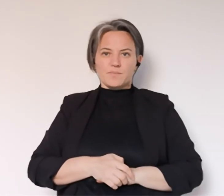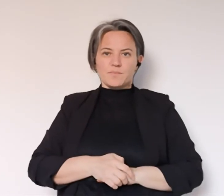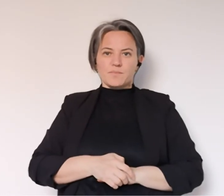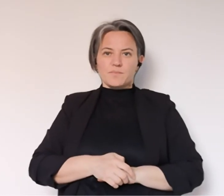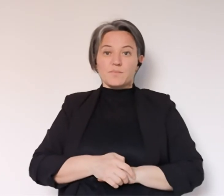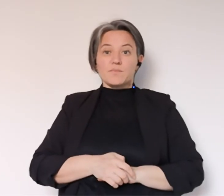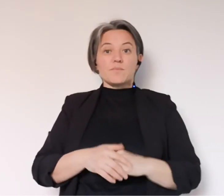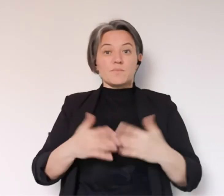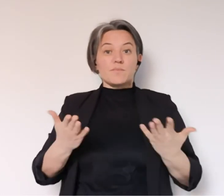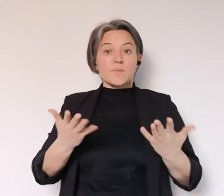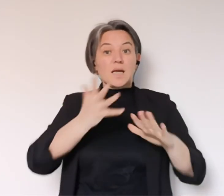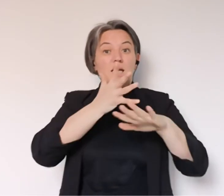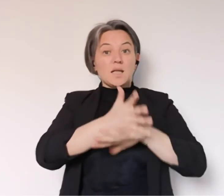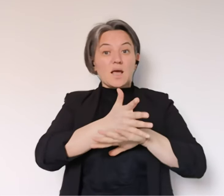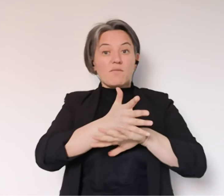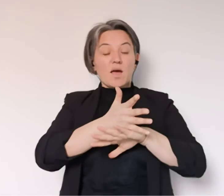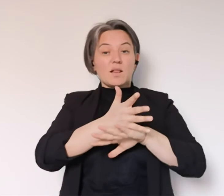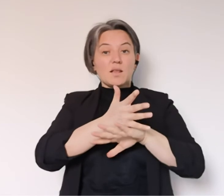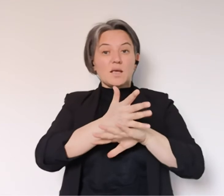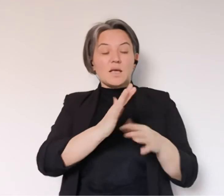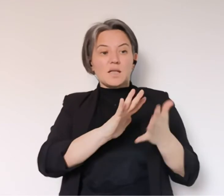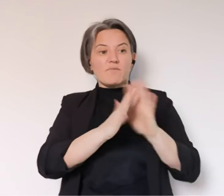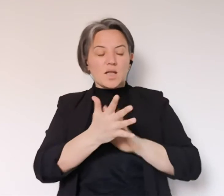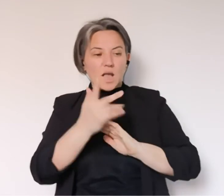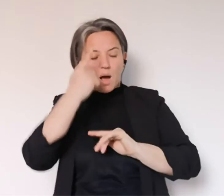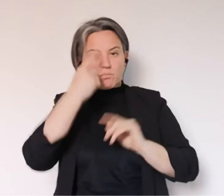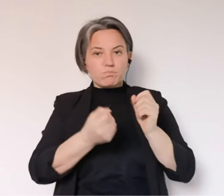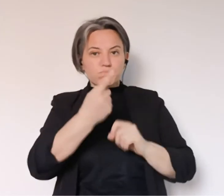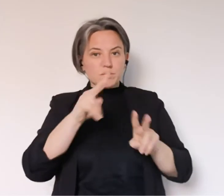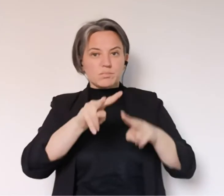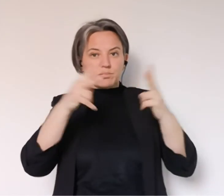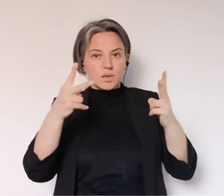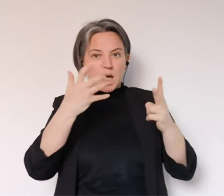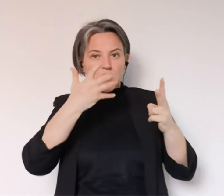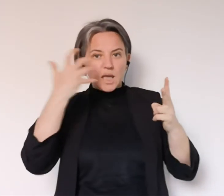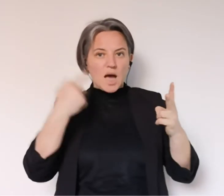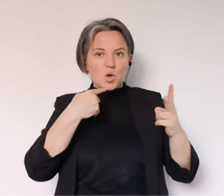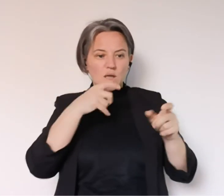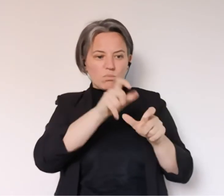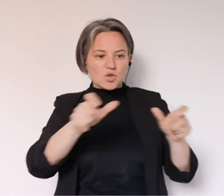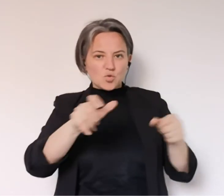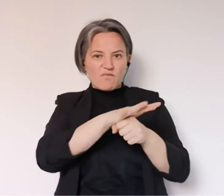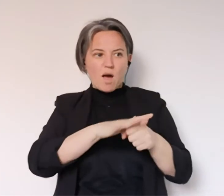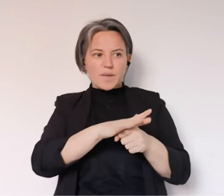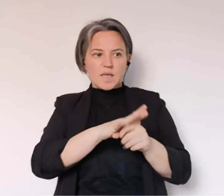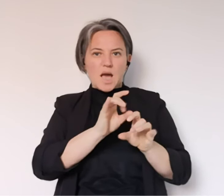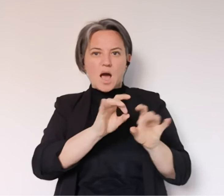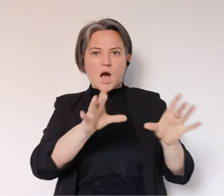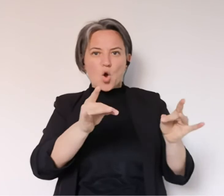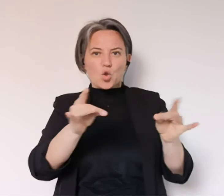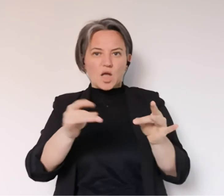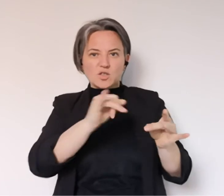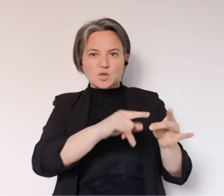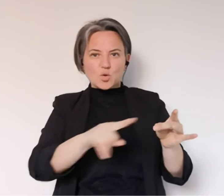legati alle analisi che possano consentire un rapido riconoscibilità della